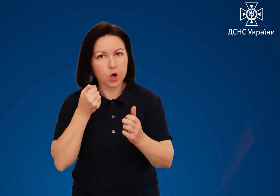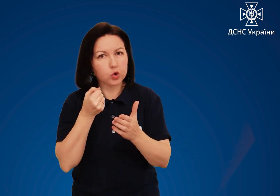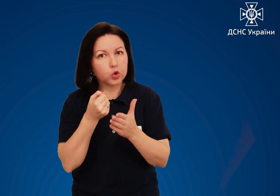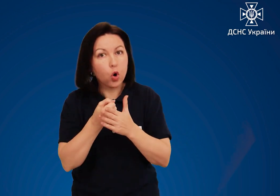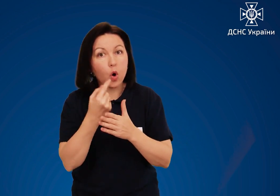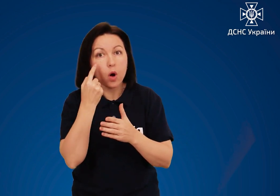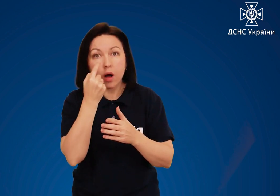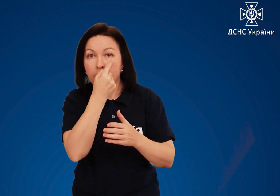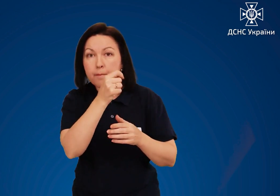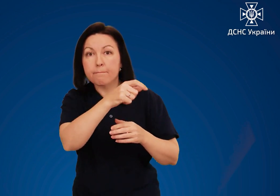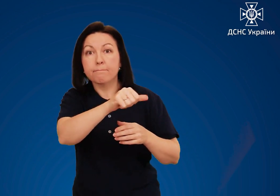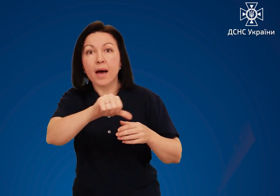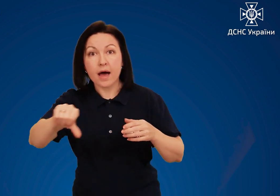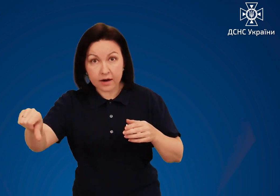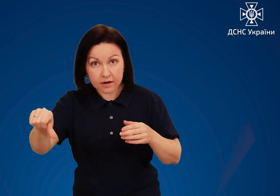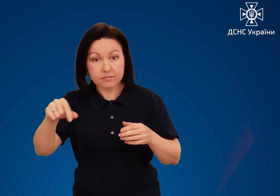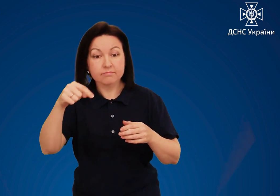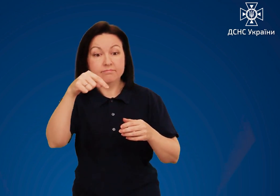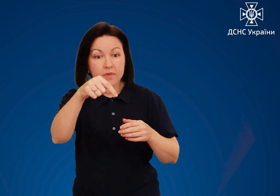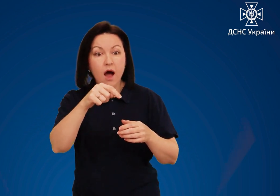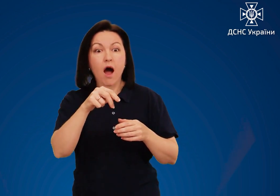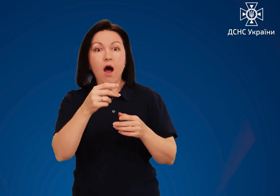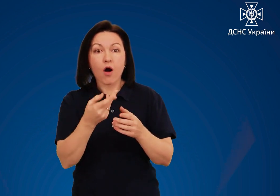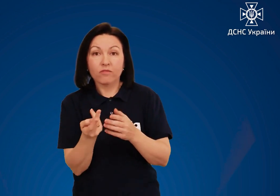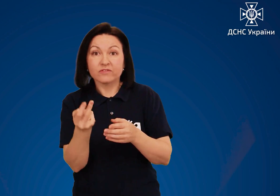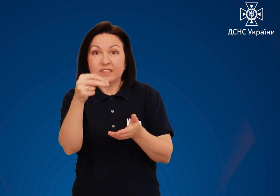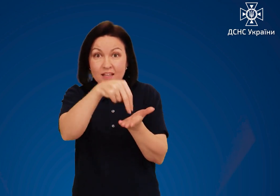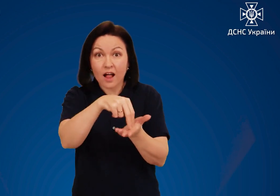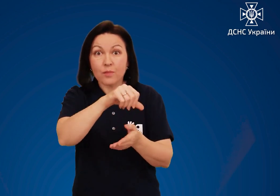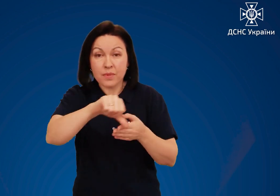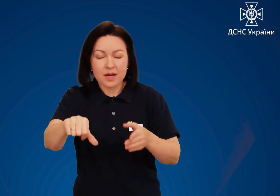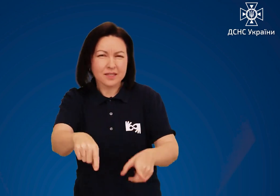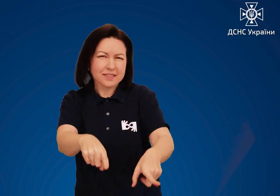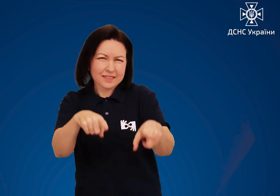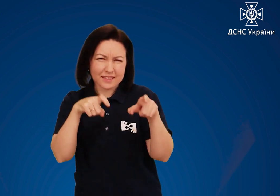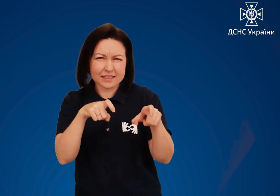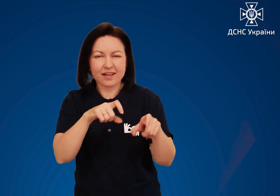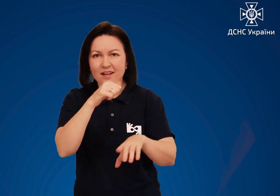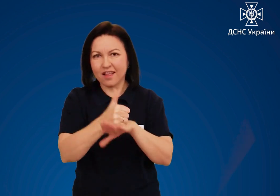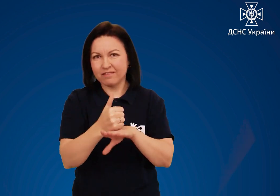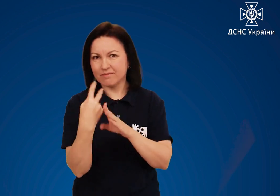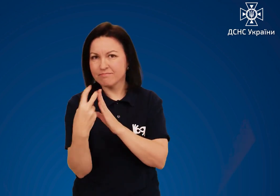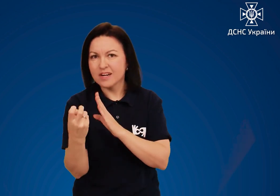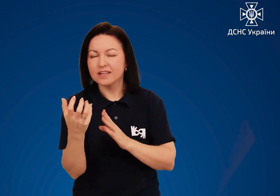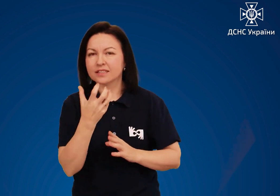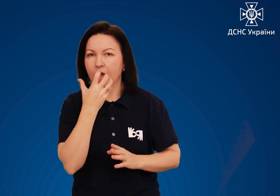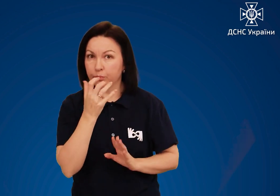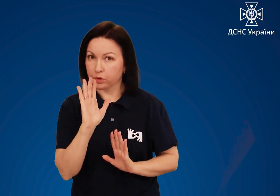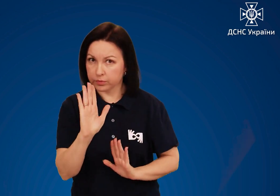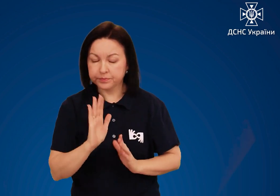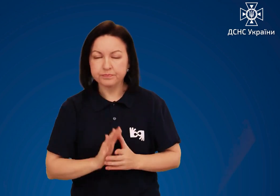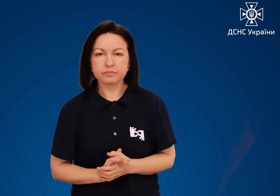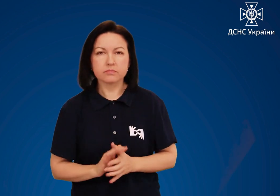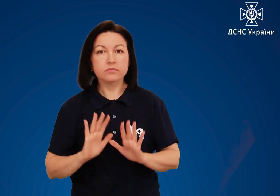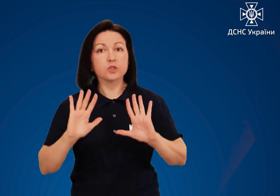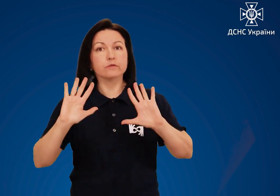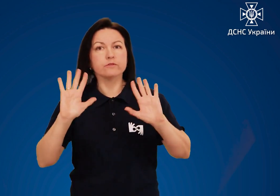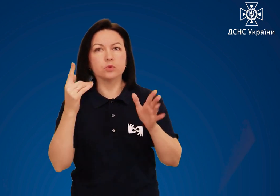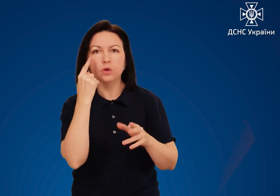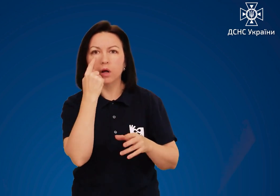до самого берега. А там не зупиняйтеся, поки не опинитеся в теплі. Якщо на ваших